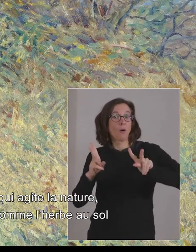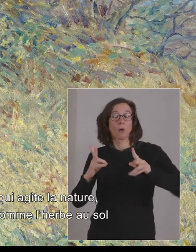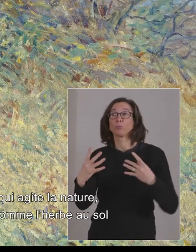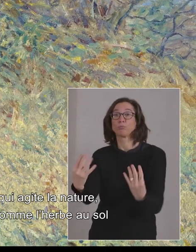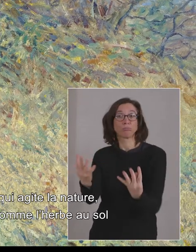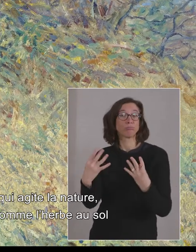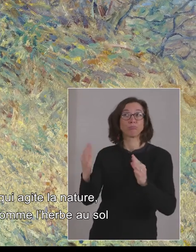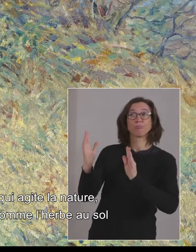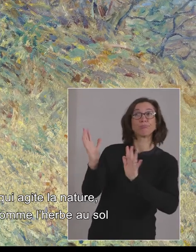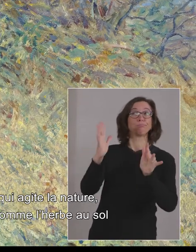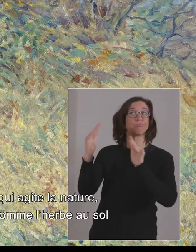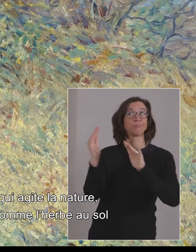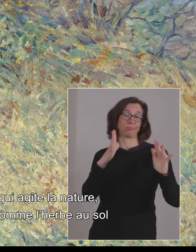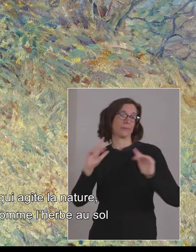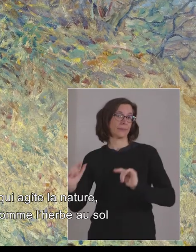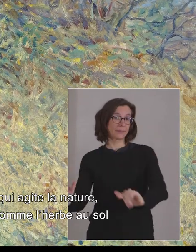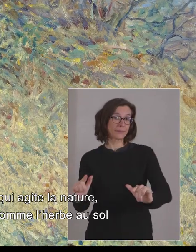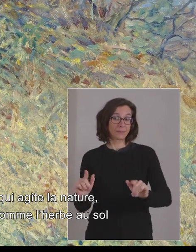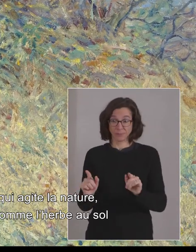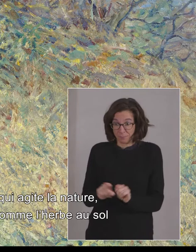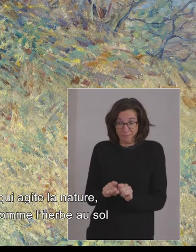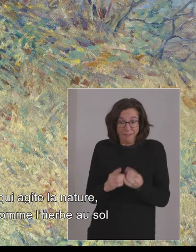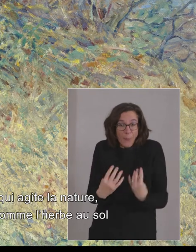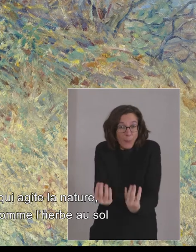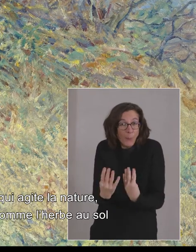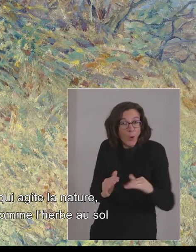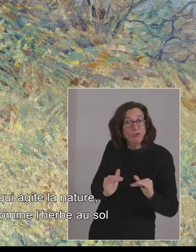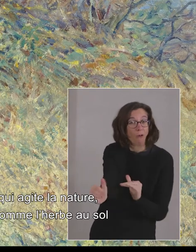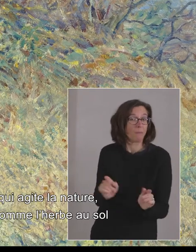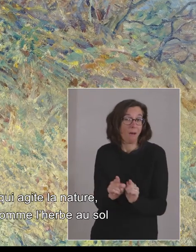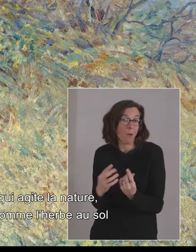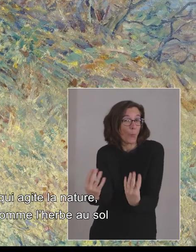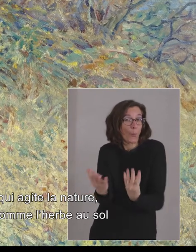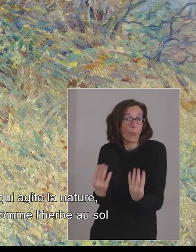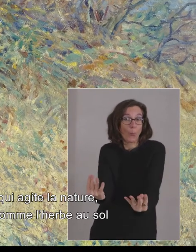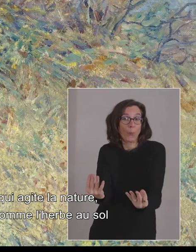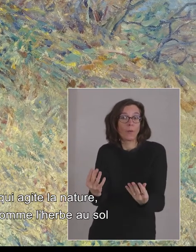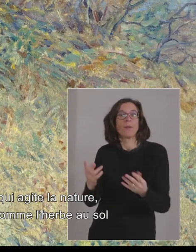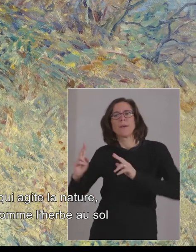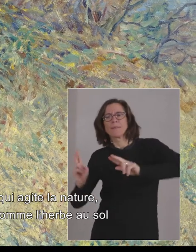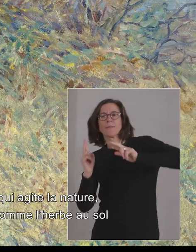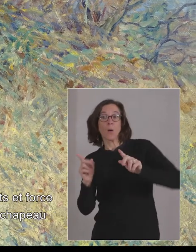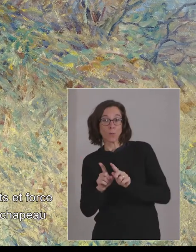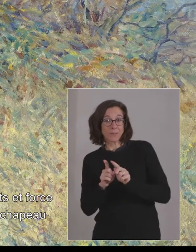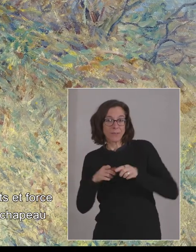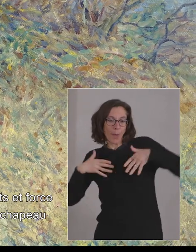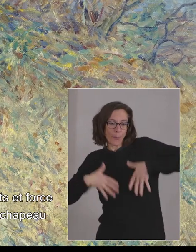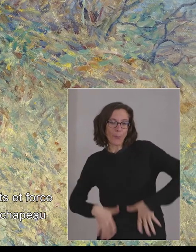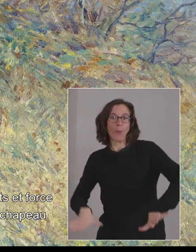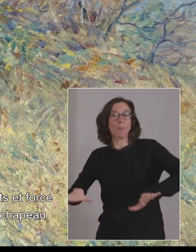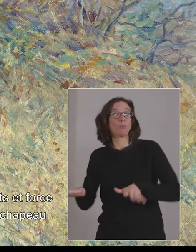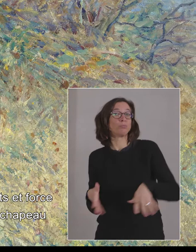sont secoués, comme l'herbe au sol. Le vent secoue aussi les vêtements et force les